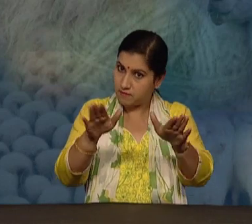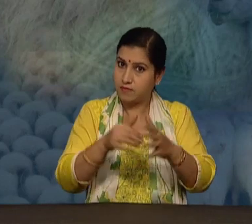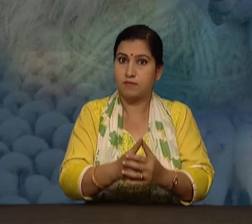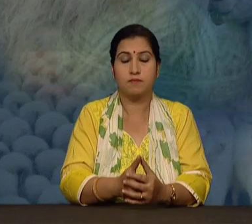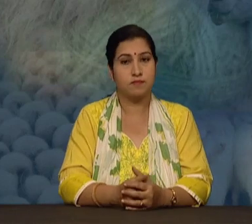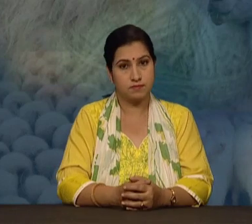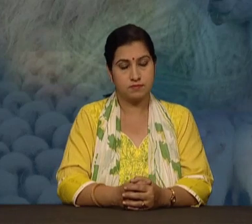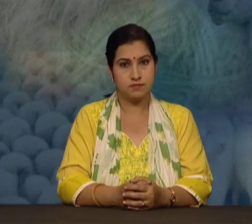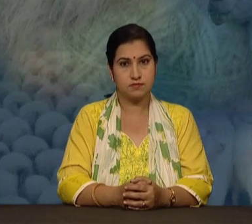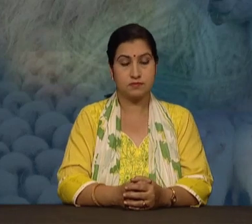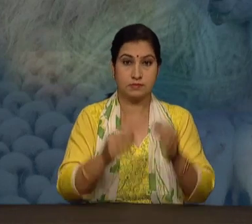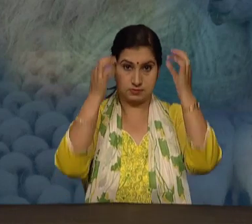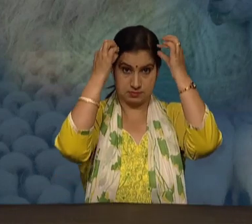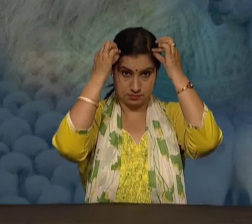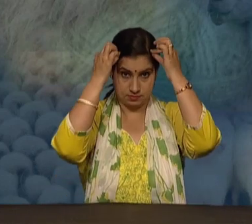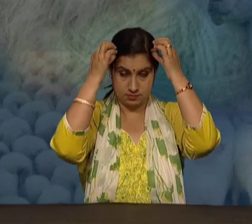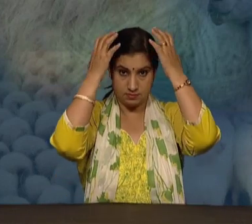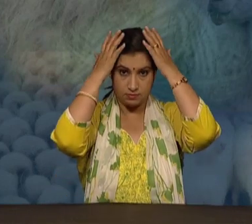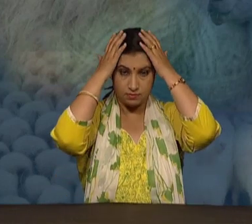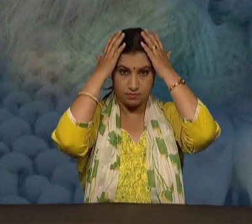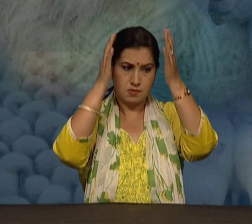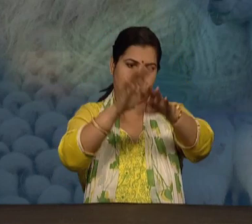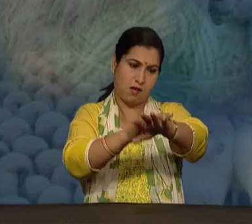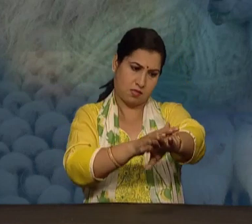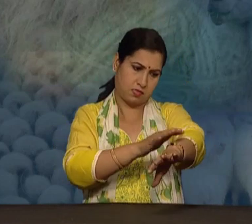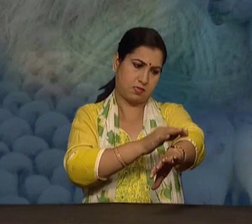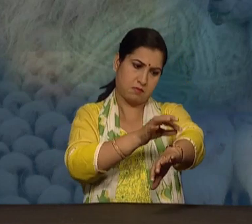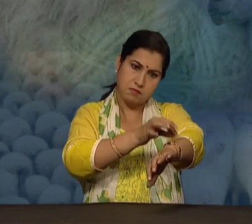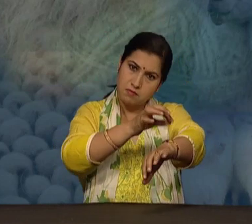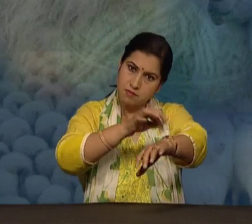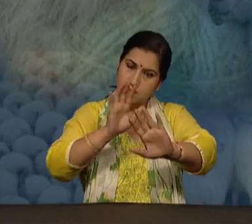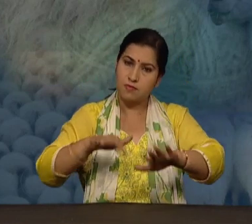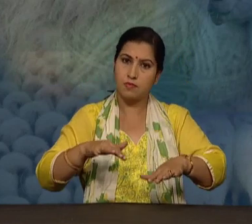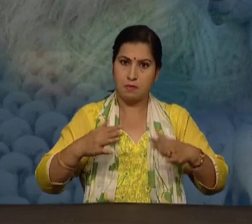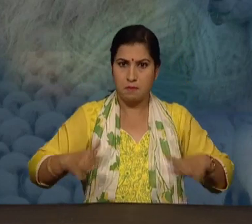सिर पर, हाथों पर, पैरों पर